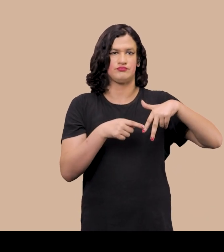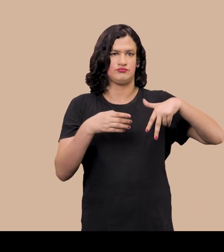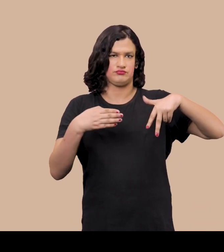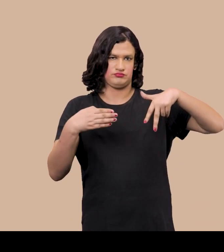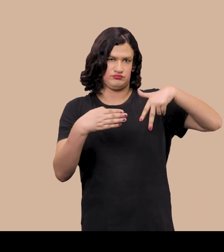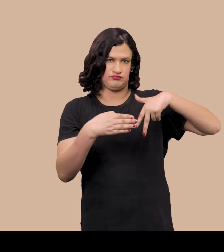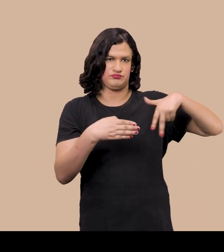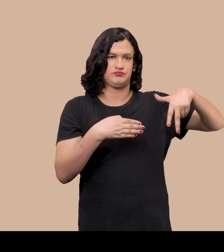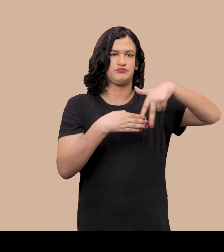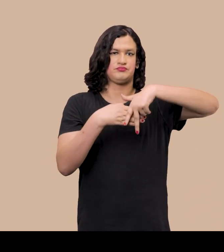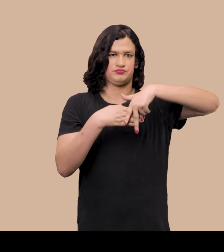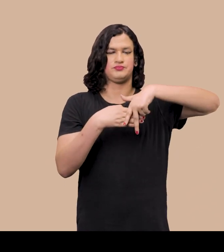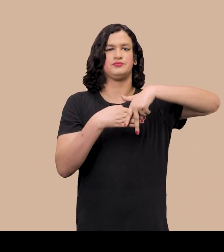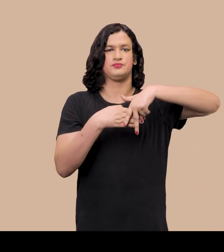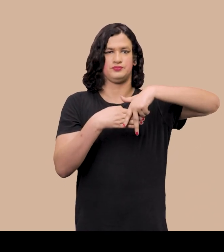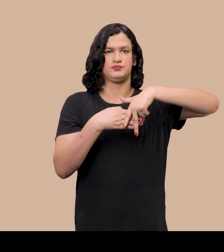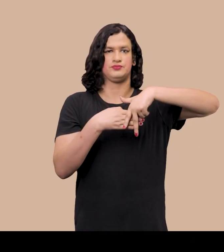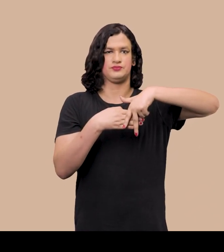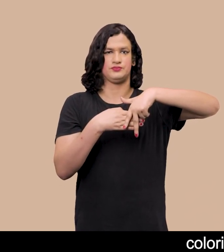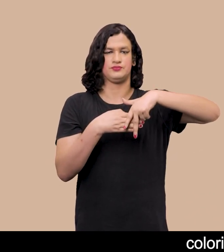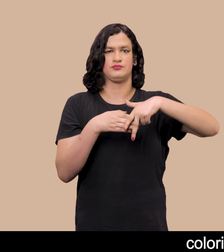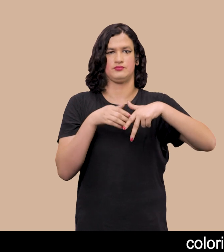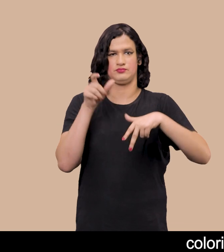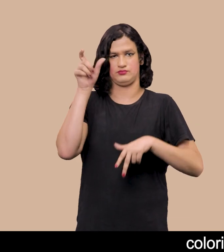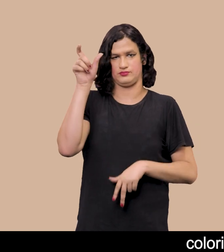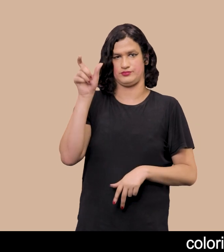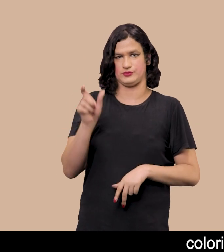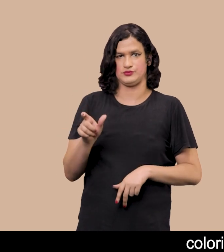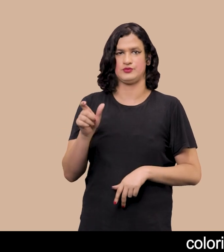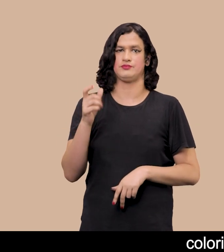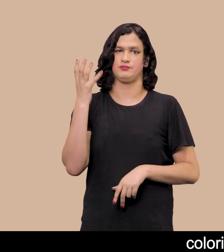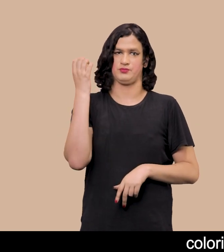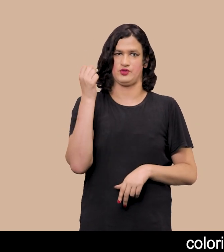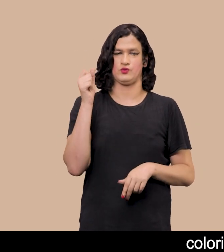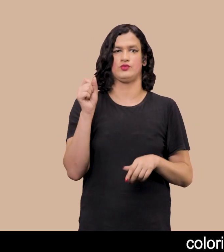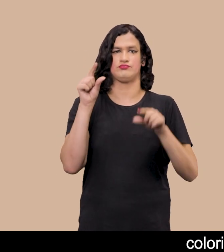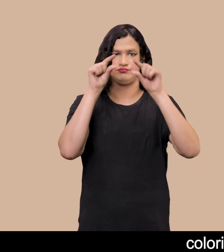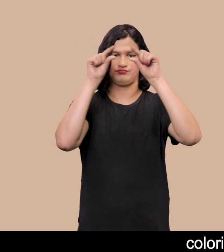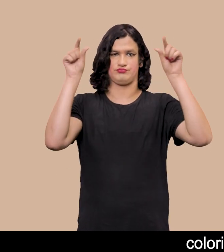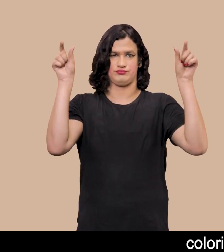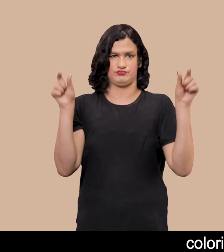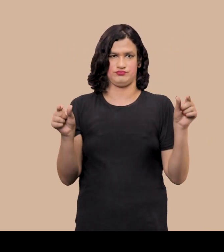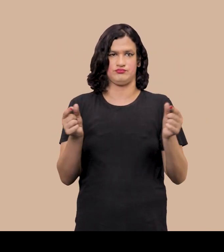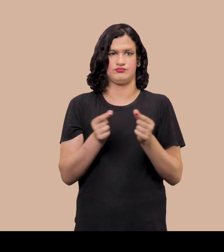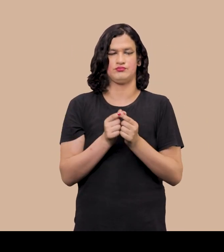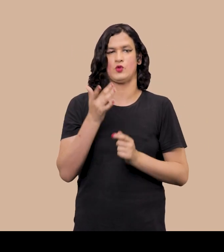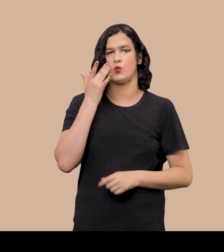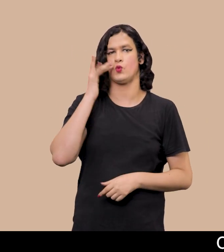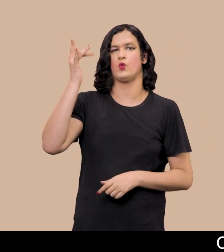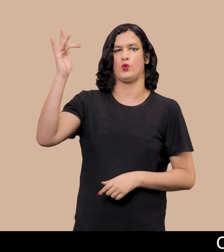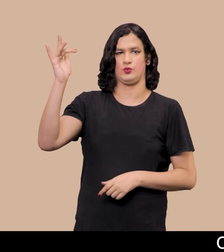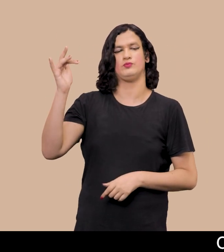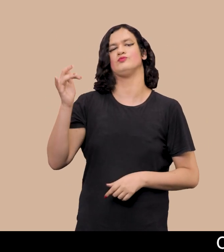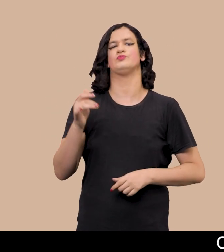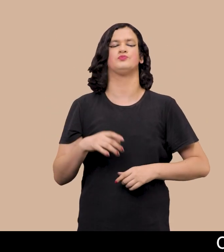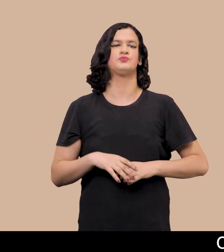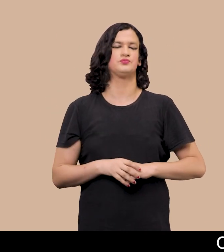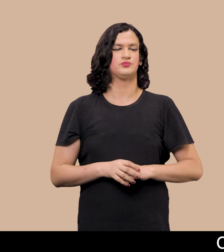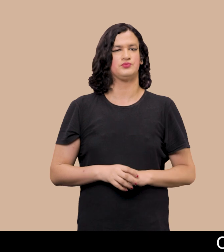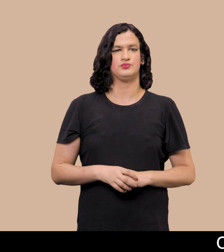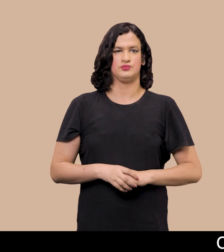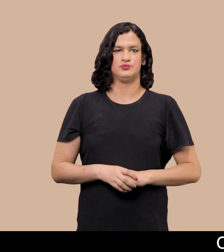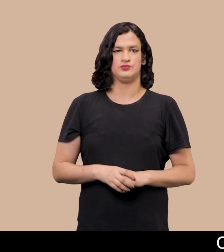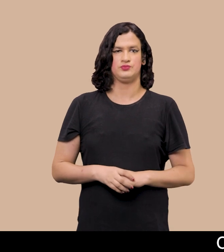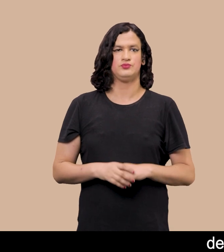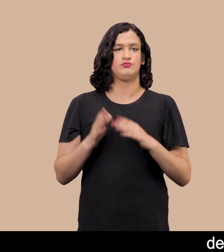pintura Ultrapassando os limites da tela Colorindo uma borda branca E a moldura dourada do quadro O mesmo acontece na